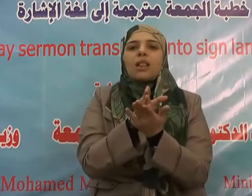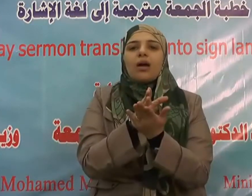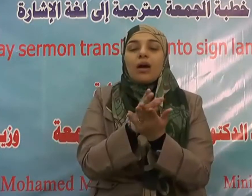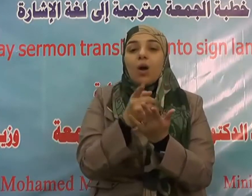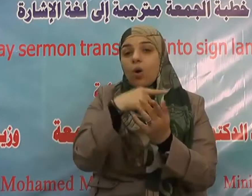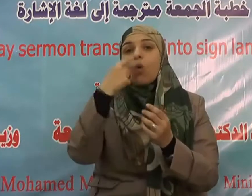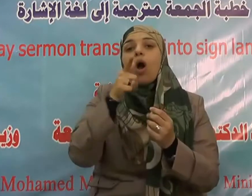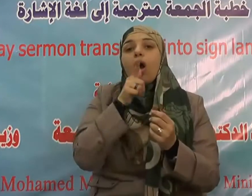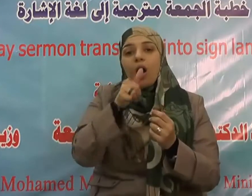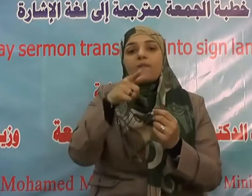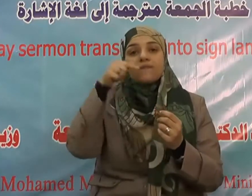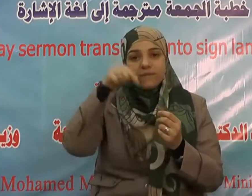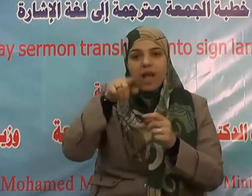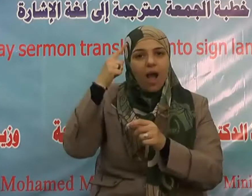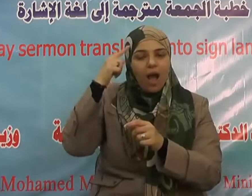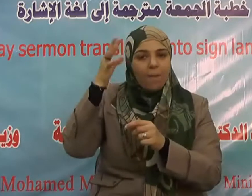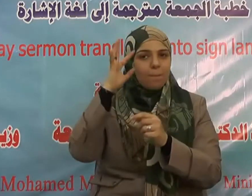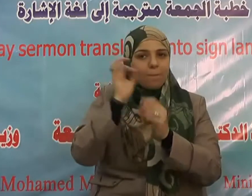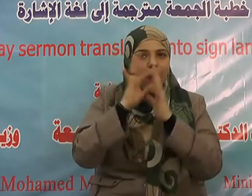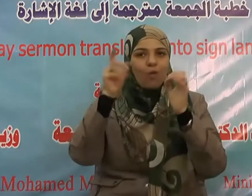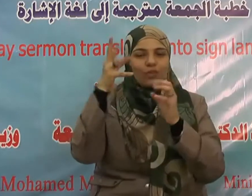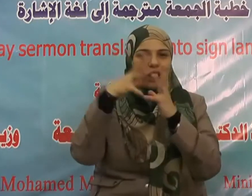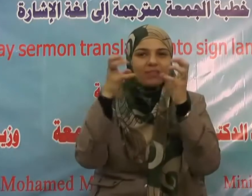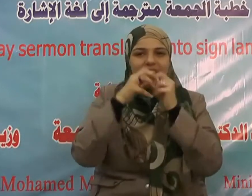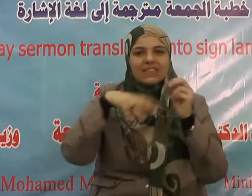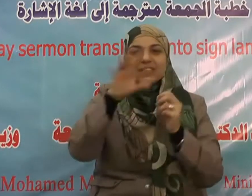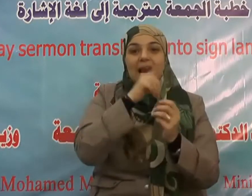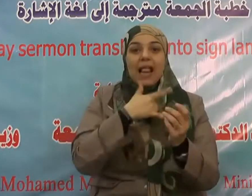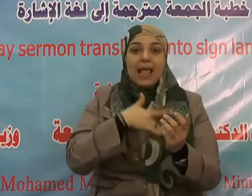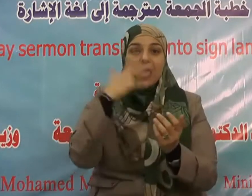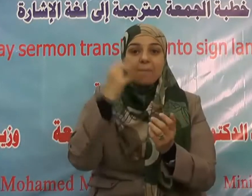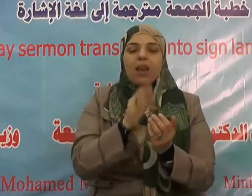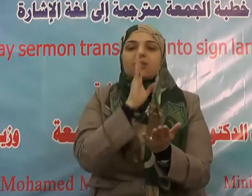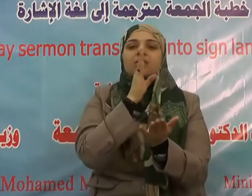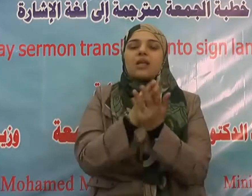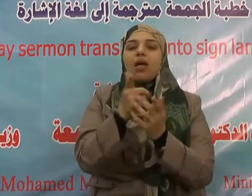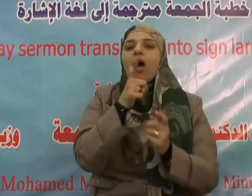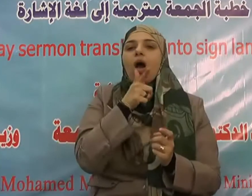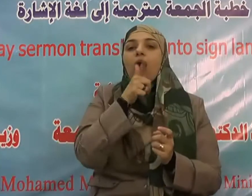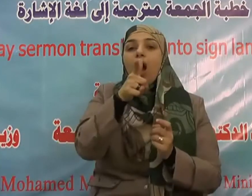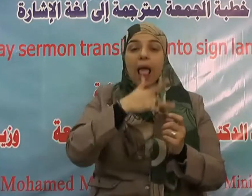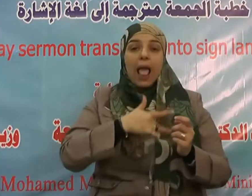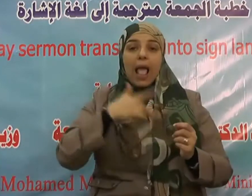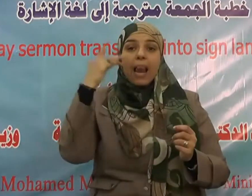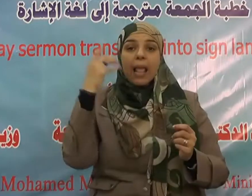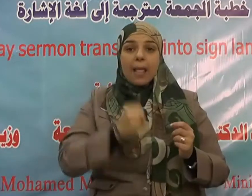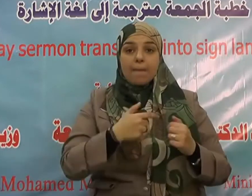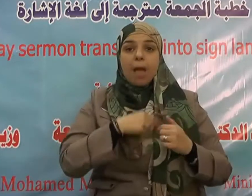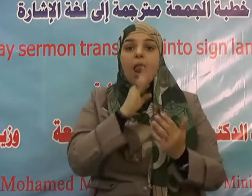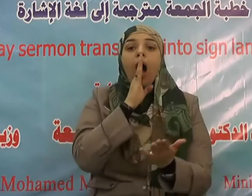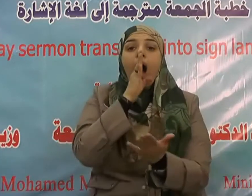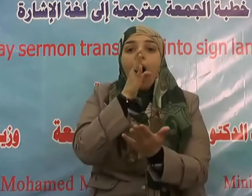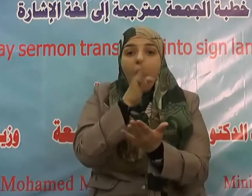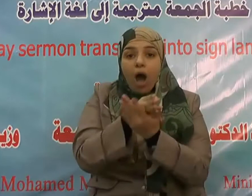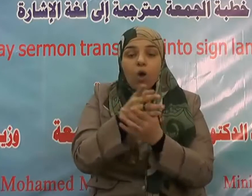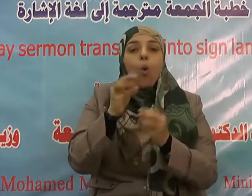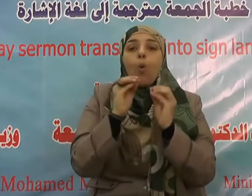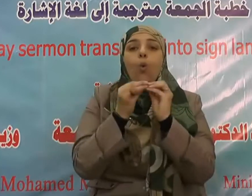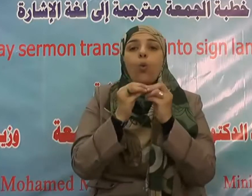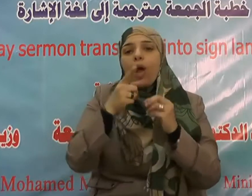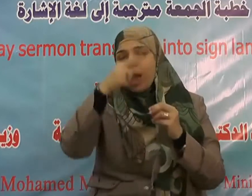يقيناً أن ما أصابه لم يكن ليخطئه وما أخطأه لم يكن ليصيبه